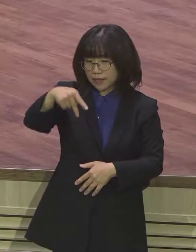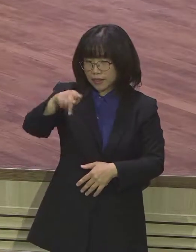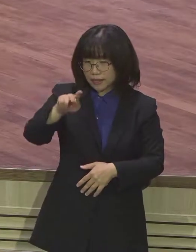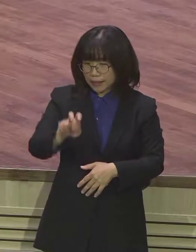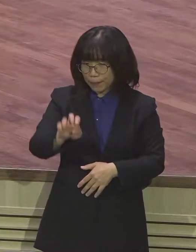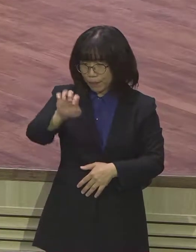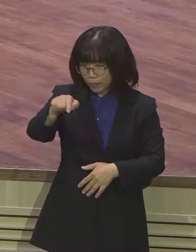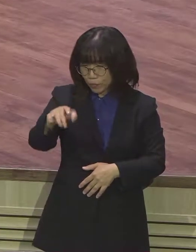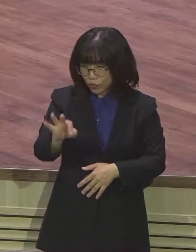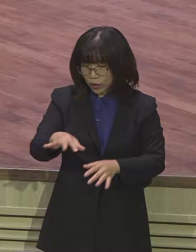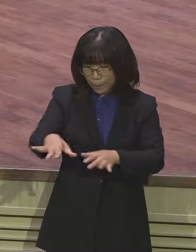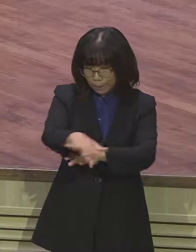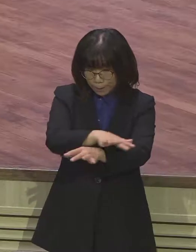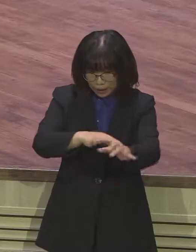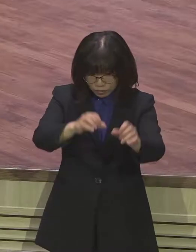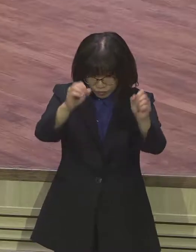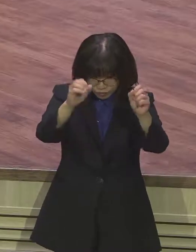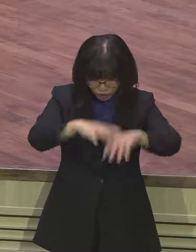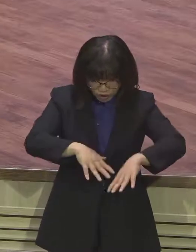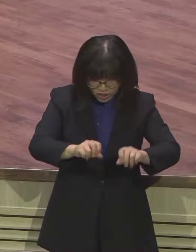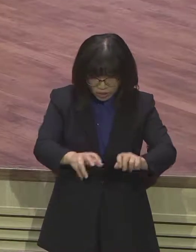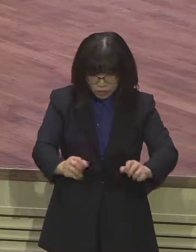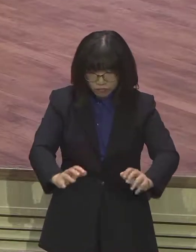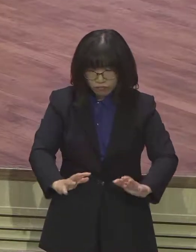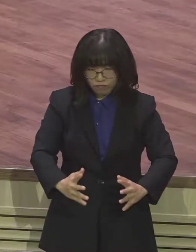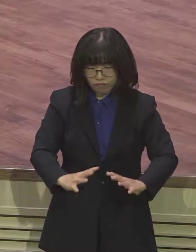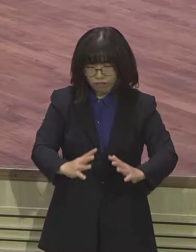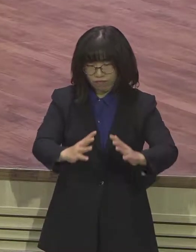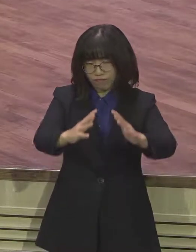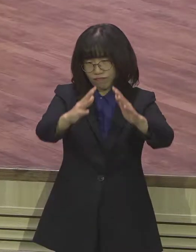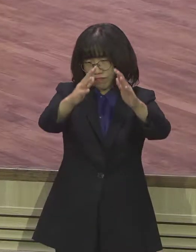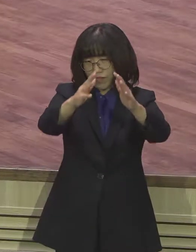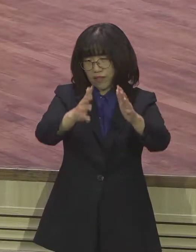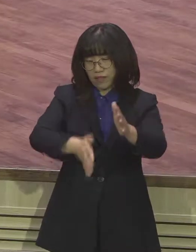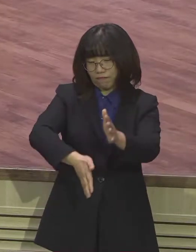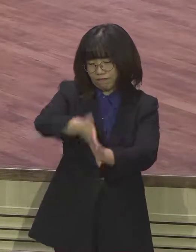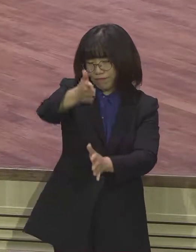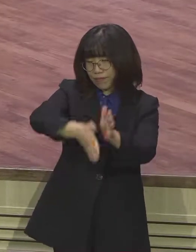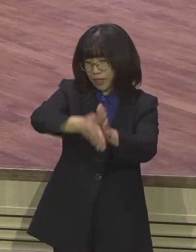지금은 웬만한 돈값고는 들어올 수 없는 진짜 그런 일이 있었나 싶을 정도로